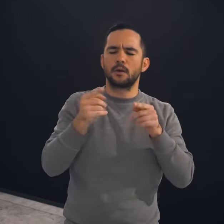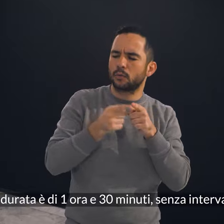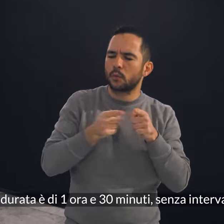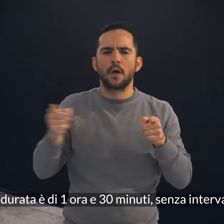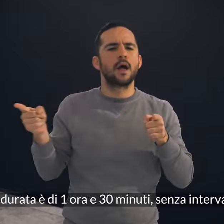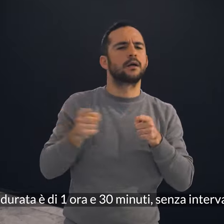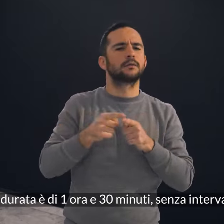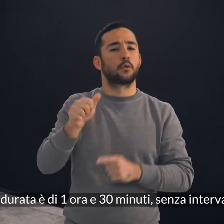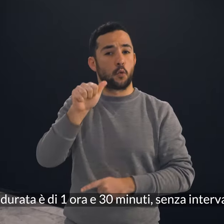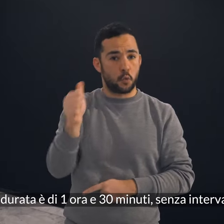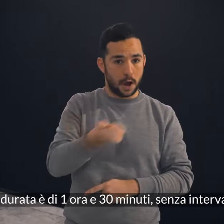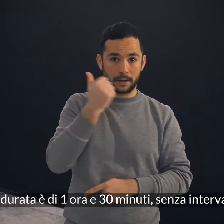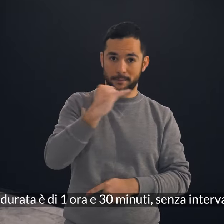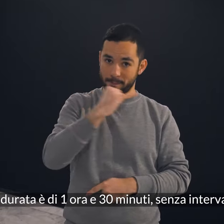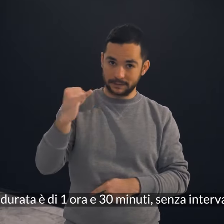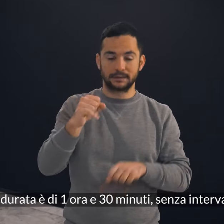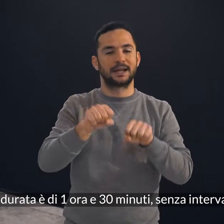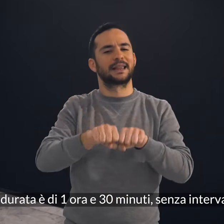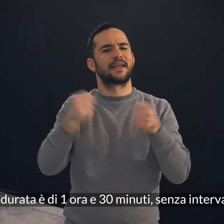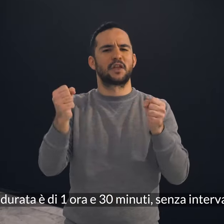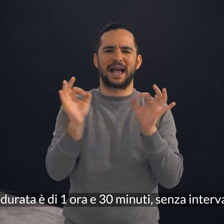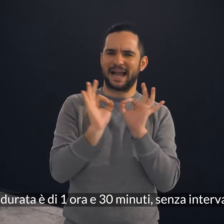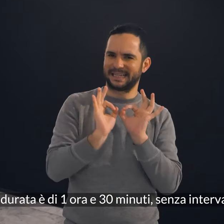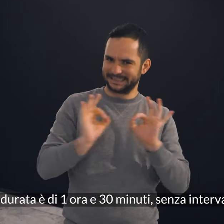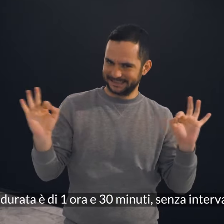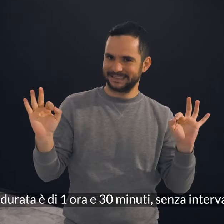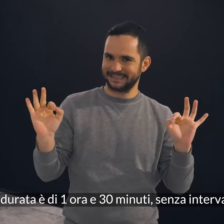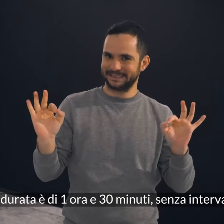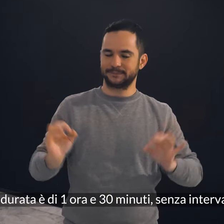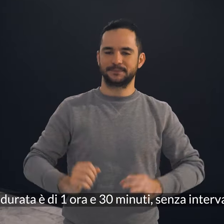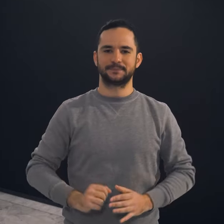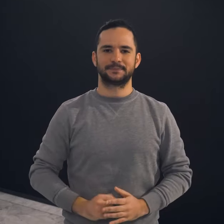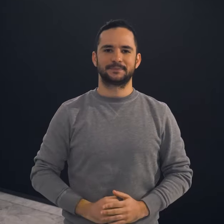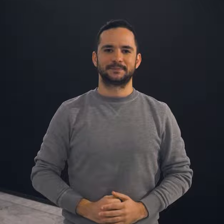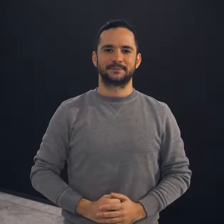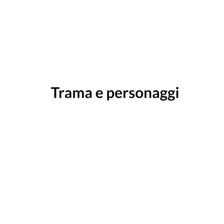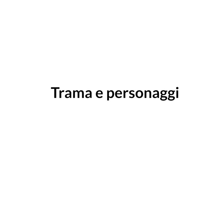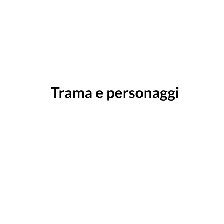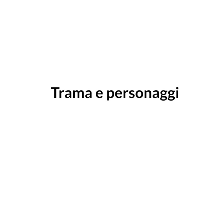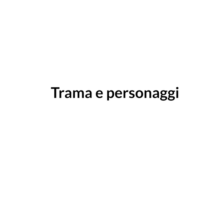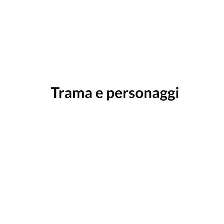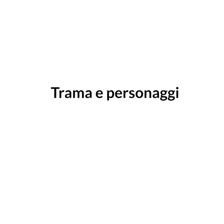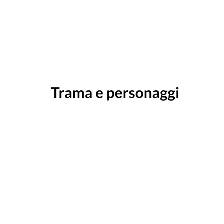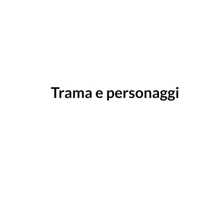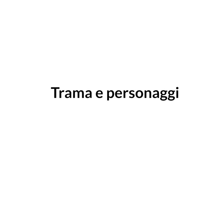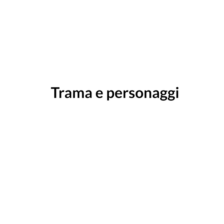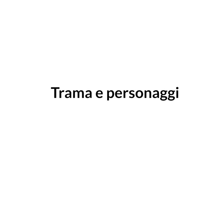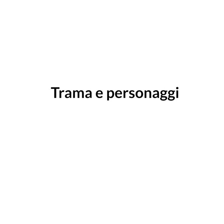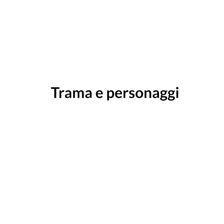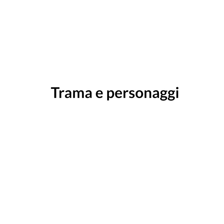La durata è di un'ora e trenta minuti senza intervallo. Trama e personaggi.